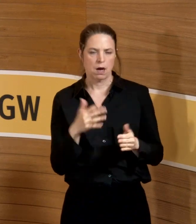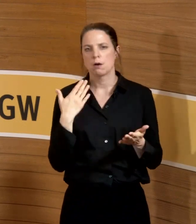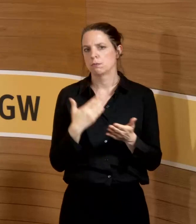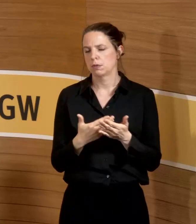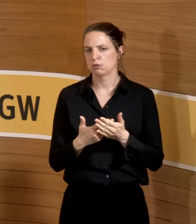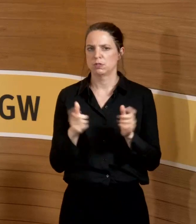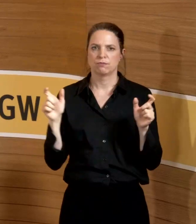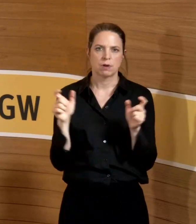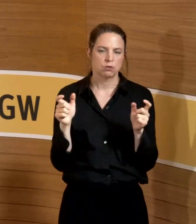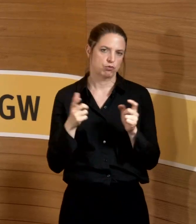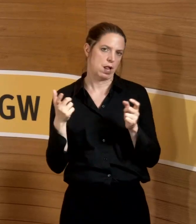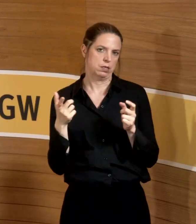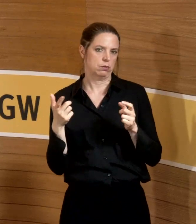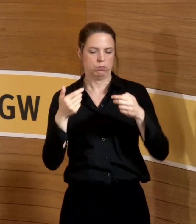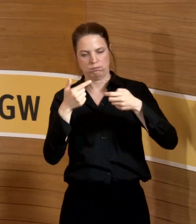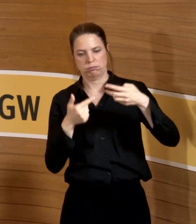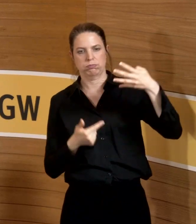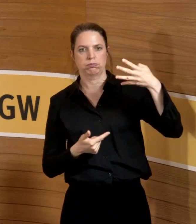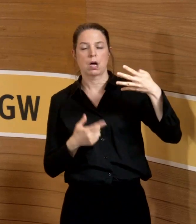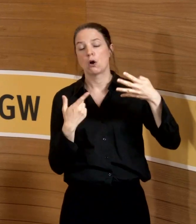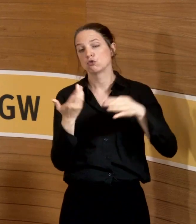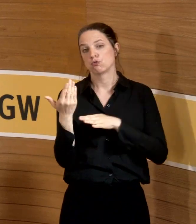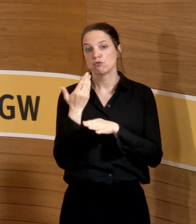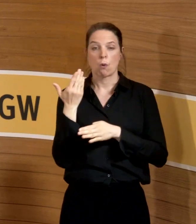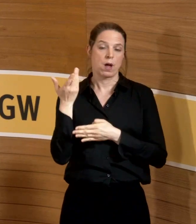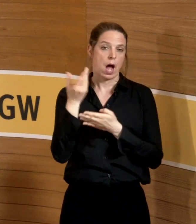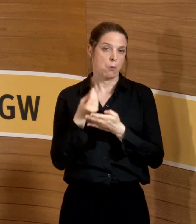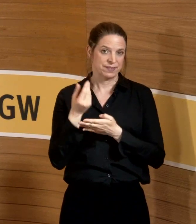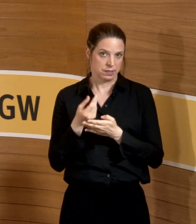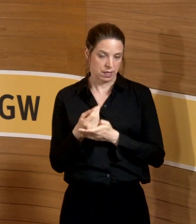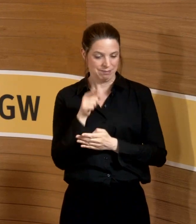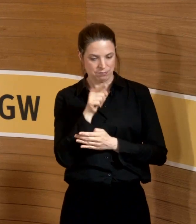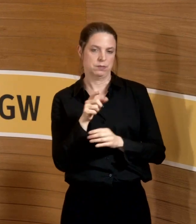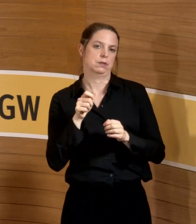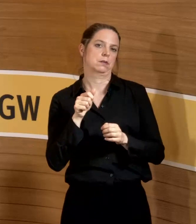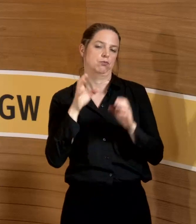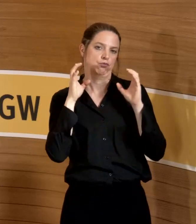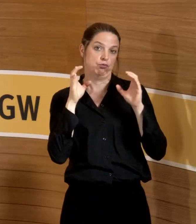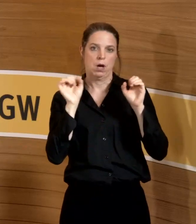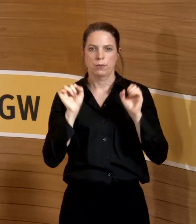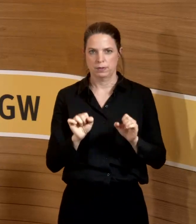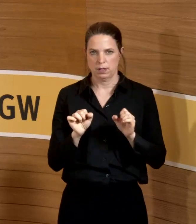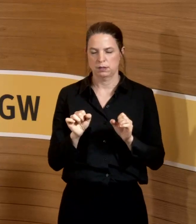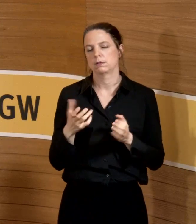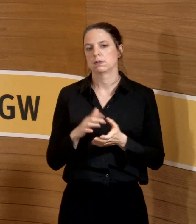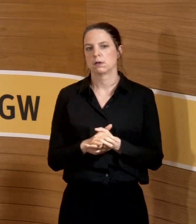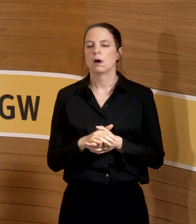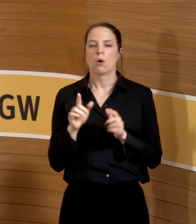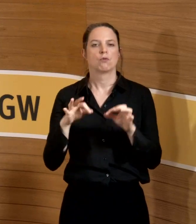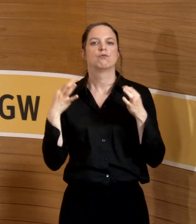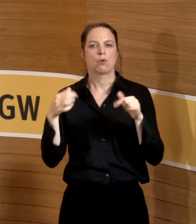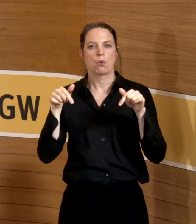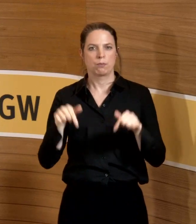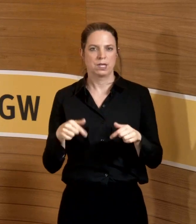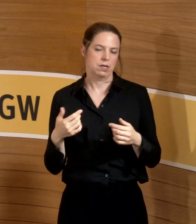spannende Veranstaltungen, die aufgezeichnet wurden, schon auch während der Pandemiezeit, zu den zentralen Fragen, die hier auch im Forum zu